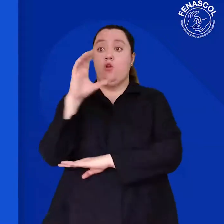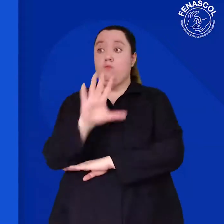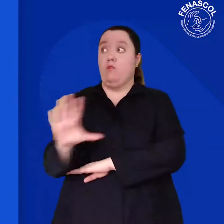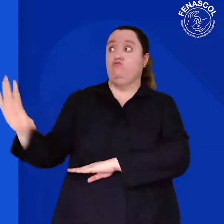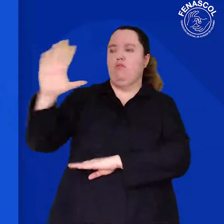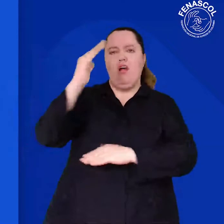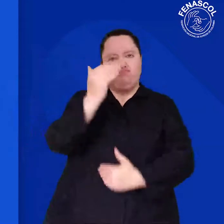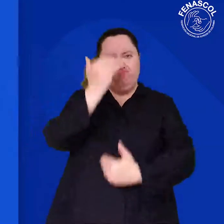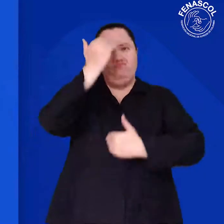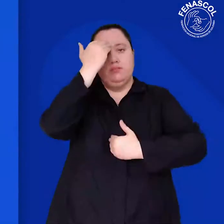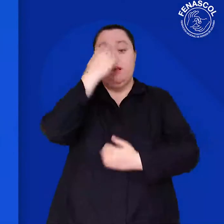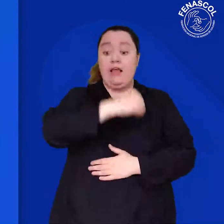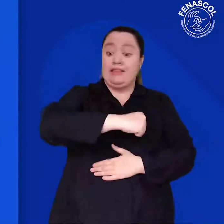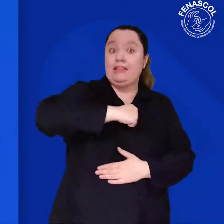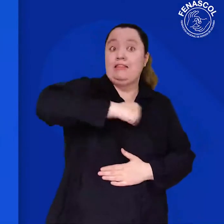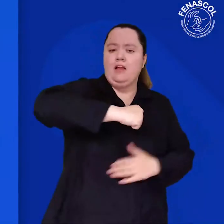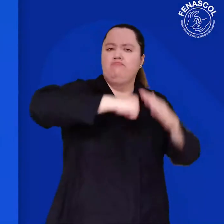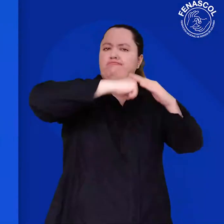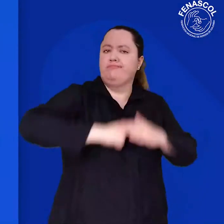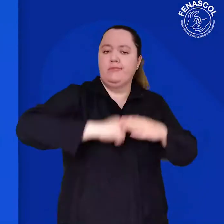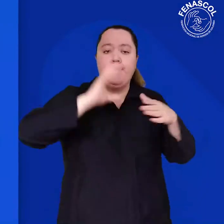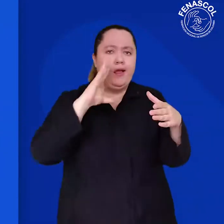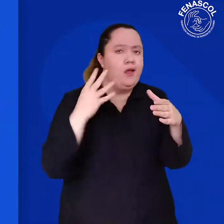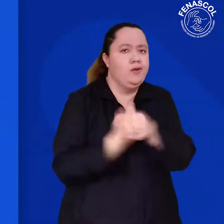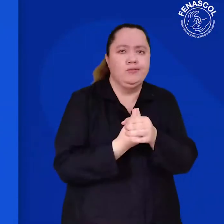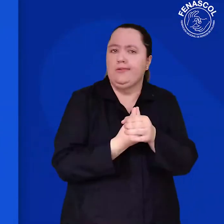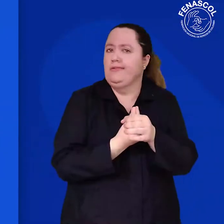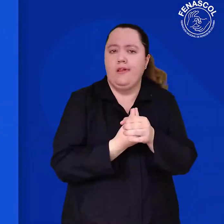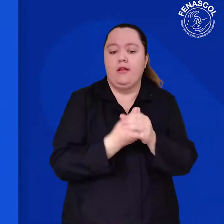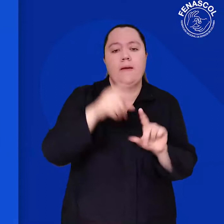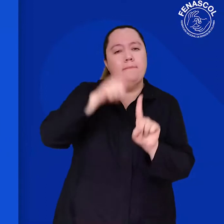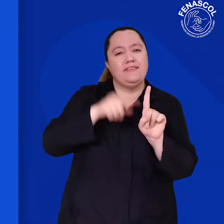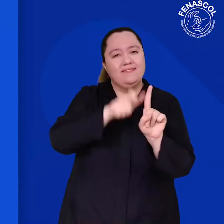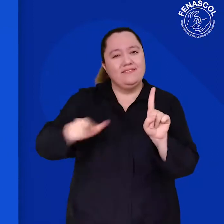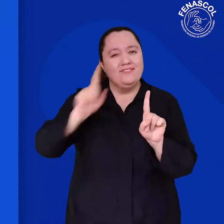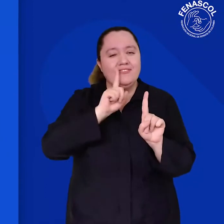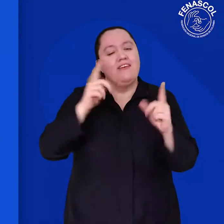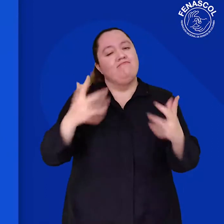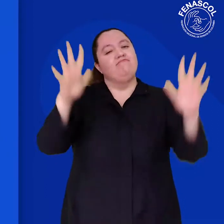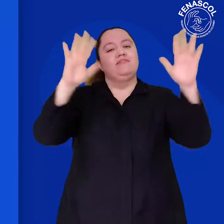Colombia por una toma de conciencia, sin derechos no hay inclusión, mes de la persona sorda FENASCOL.